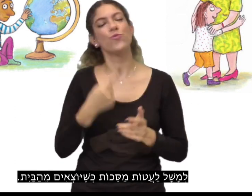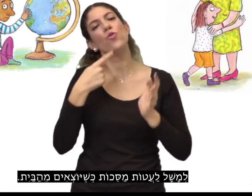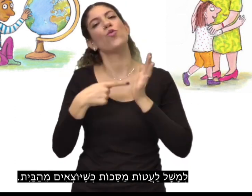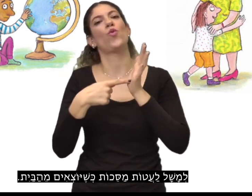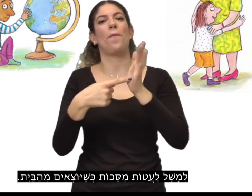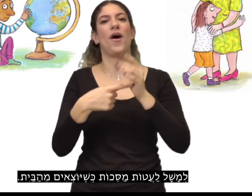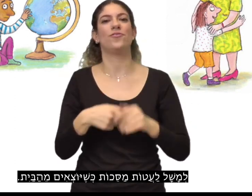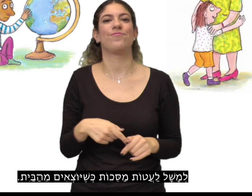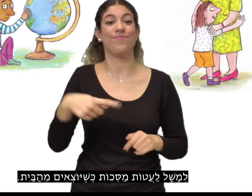למשל,